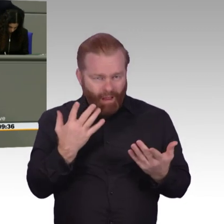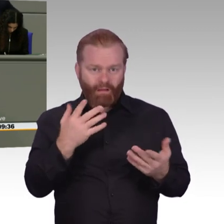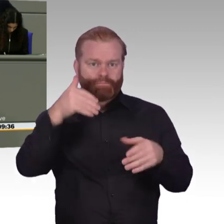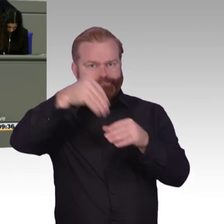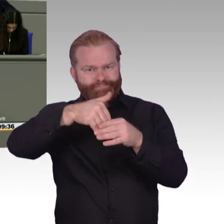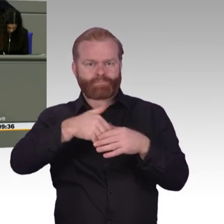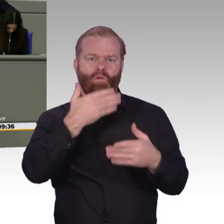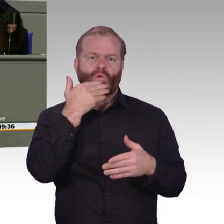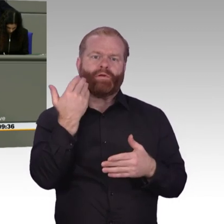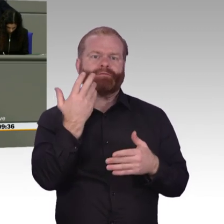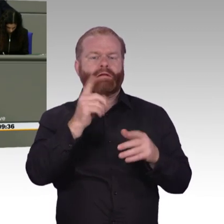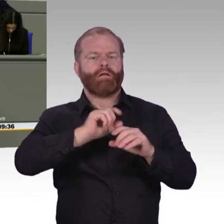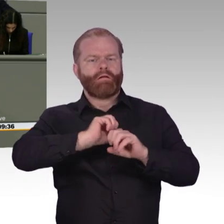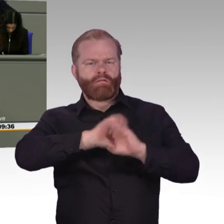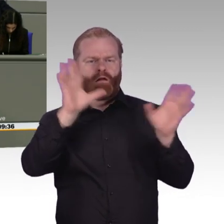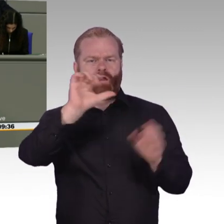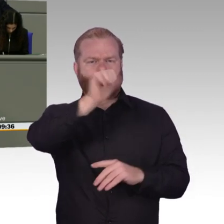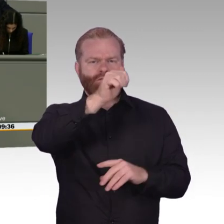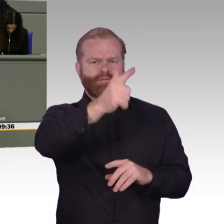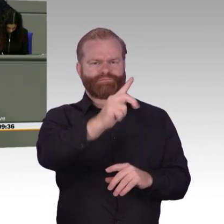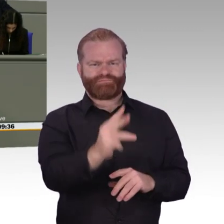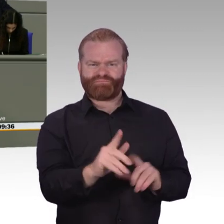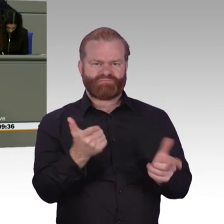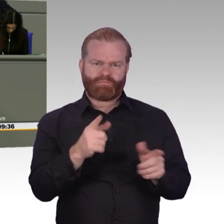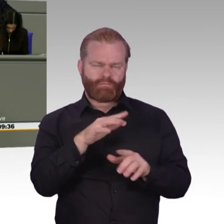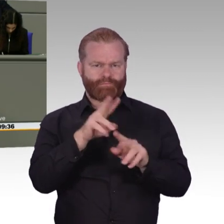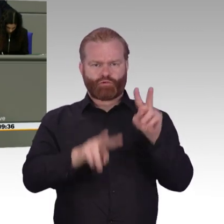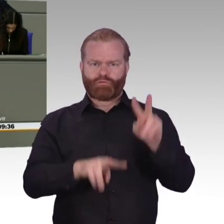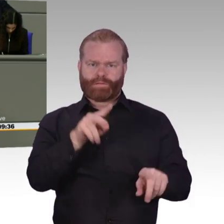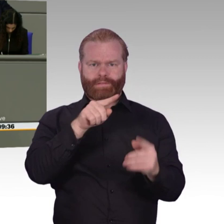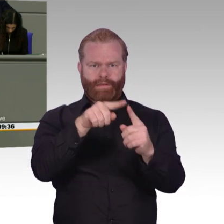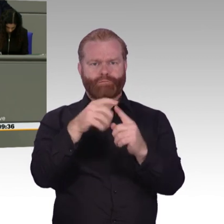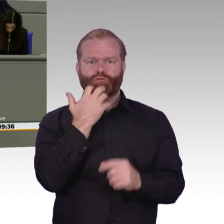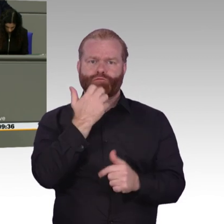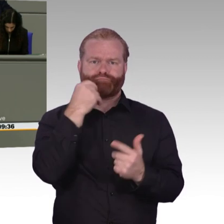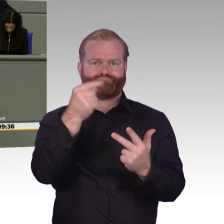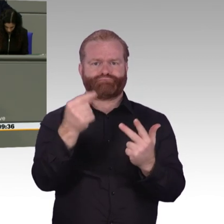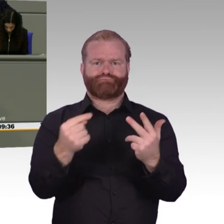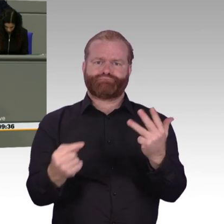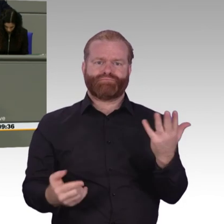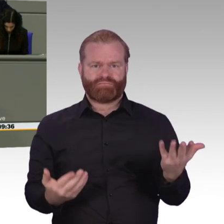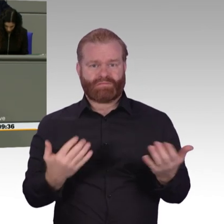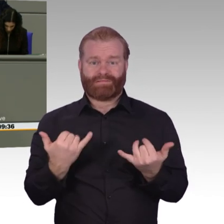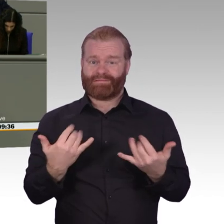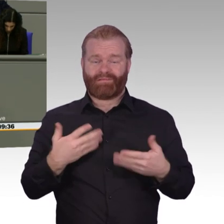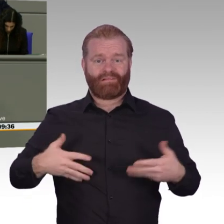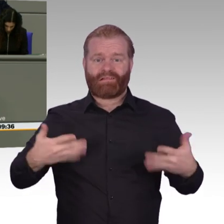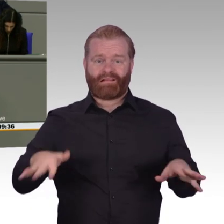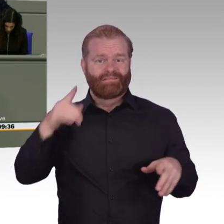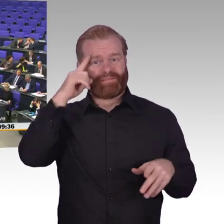Ziele definieren. Naja, das kann man für jedes Themenfeld der Bundesregierung so aufschreiben. Das ist aber keine Strategie. Also, ich bitte Sie herzlich, kommen Sie